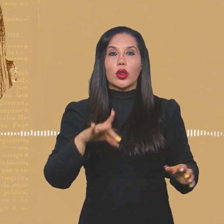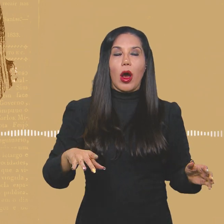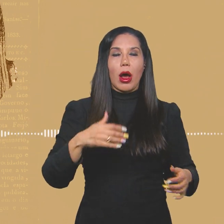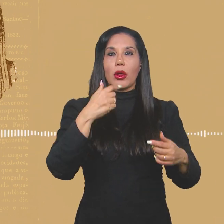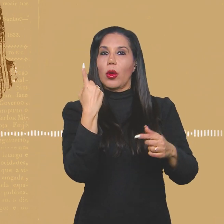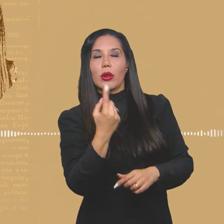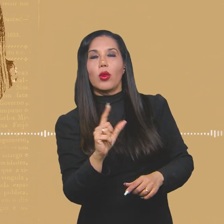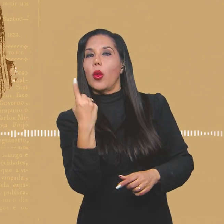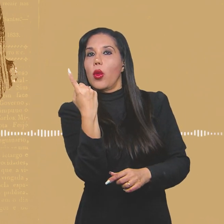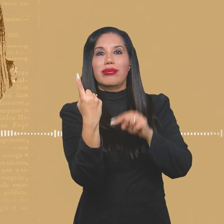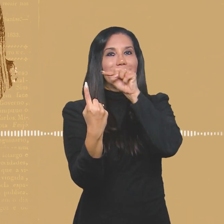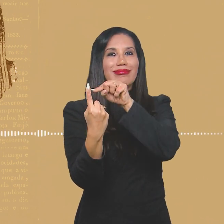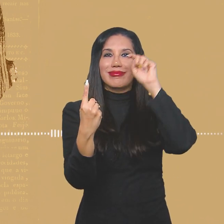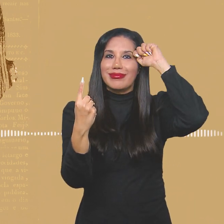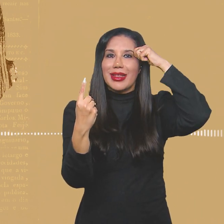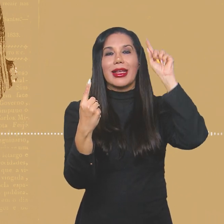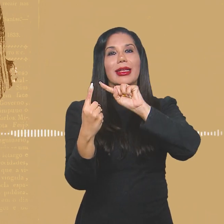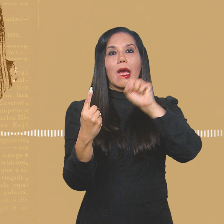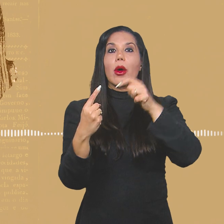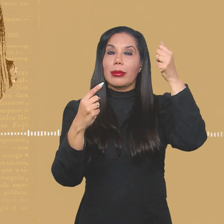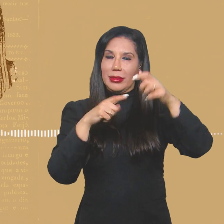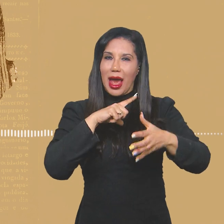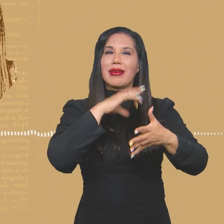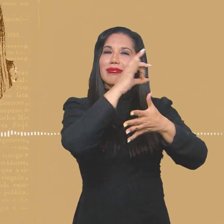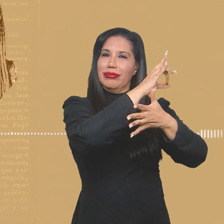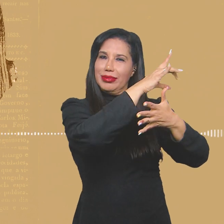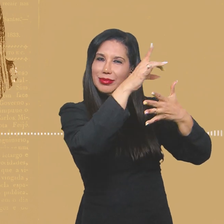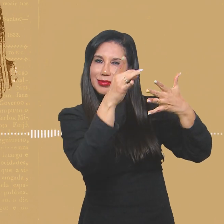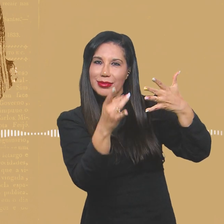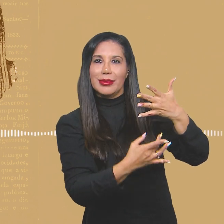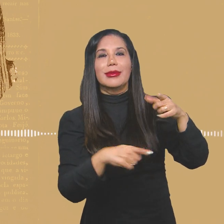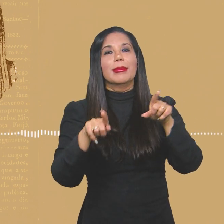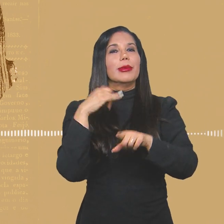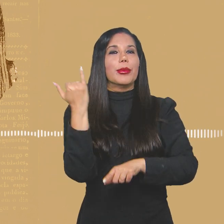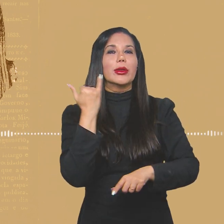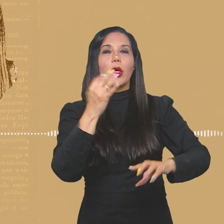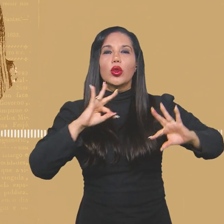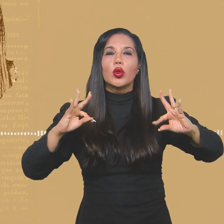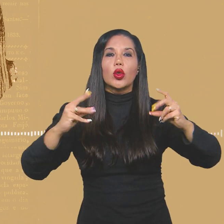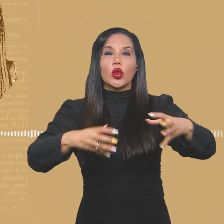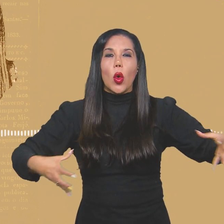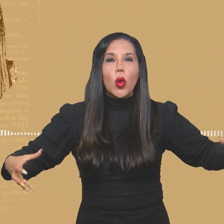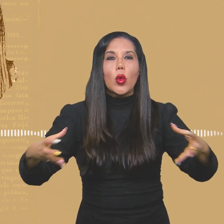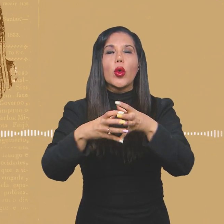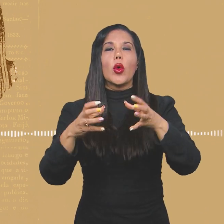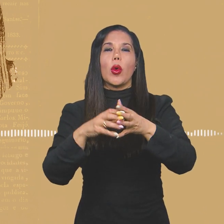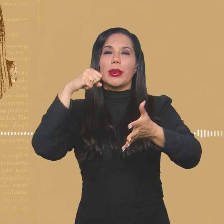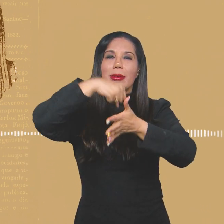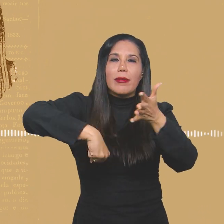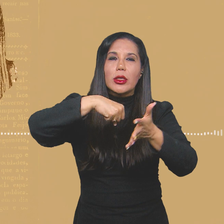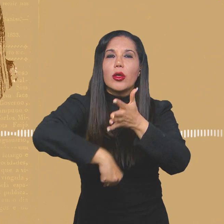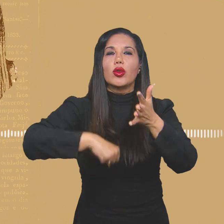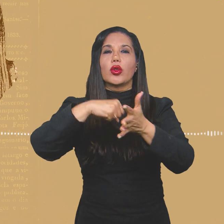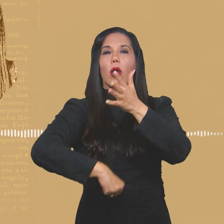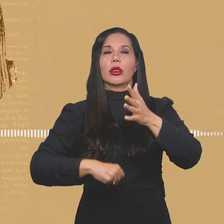própria. Embora ela possua a sua especificidade, também faz parte de todo um conjunto de reivindicações